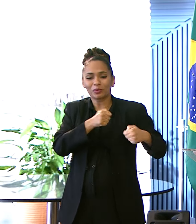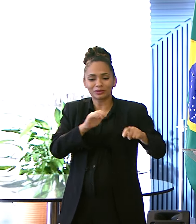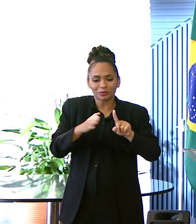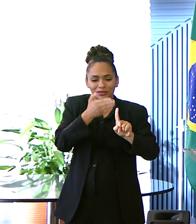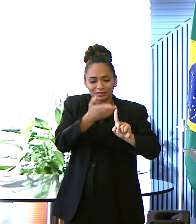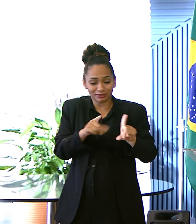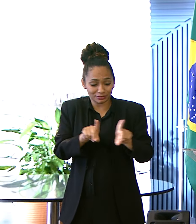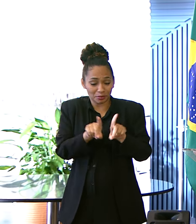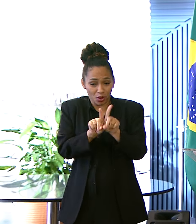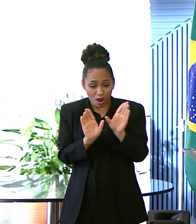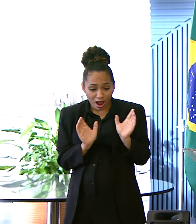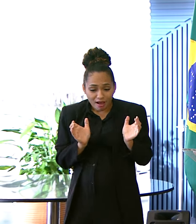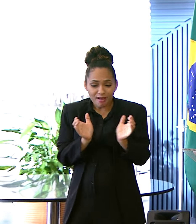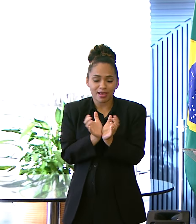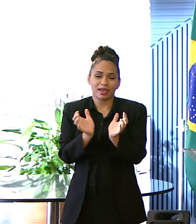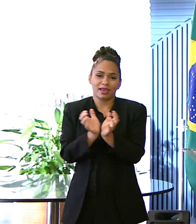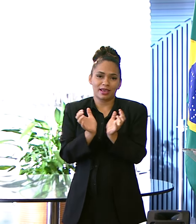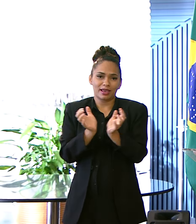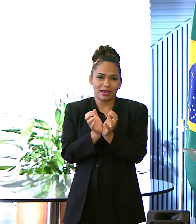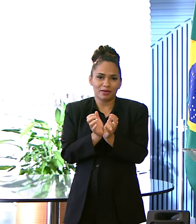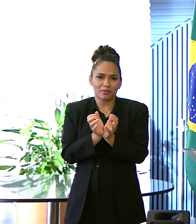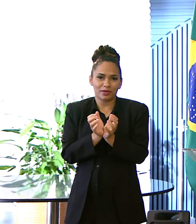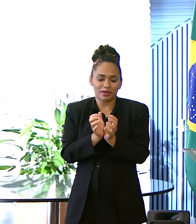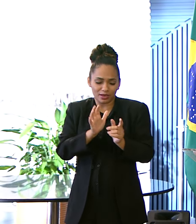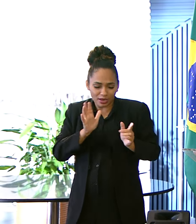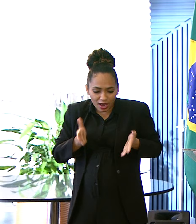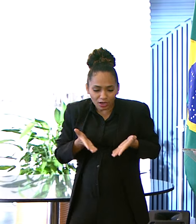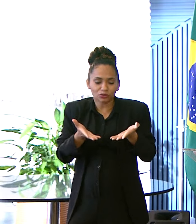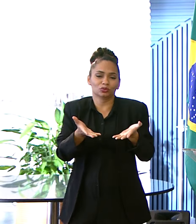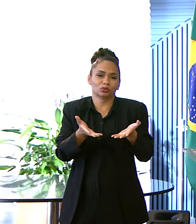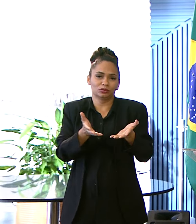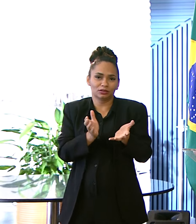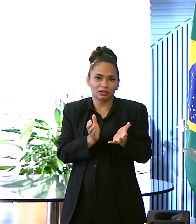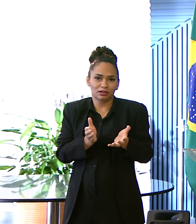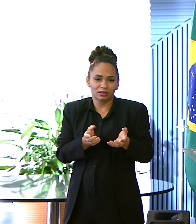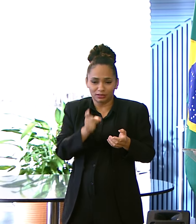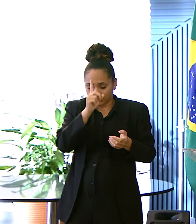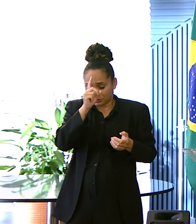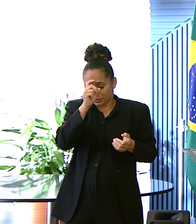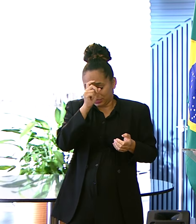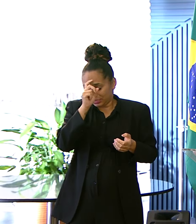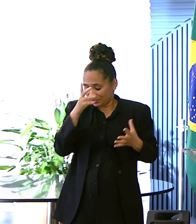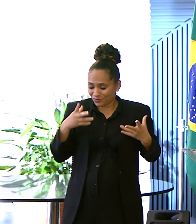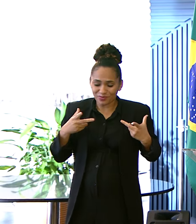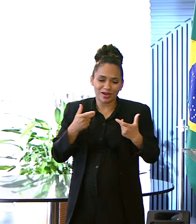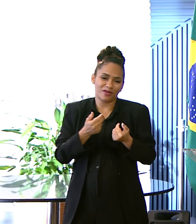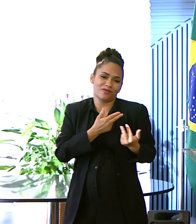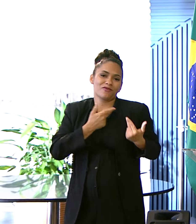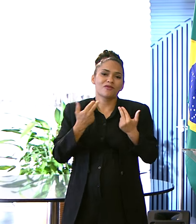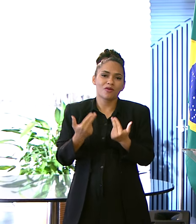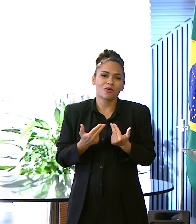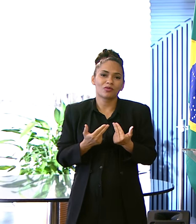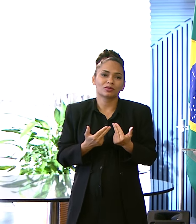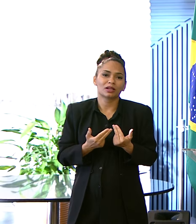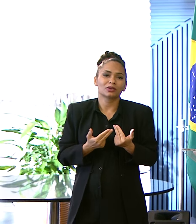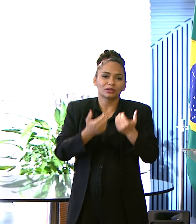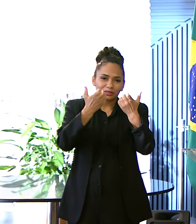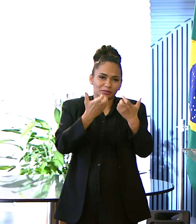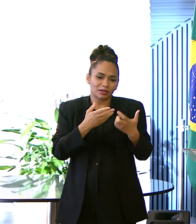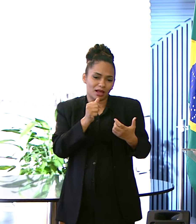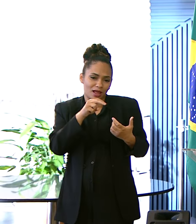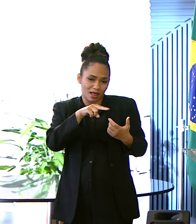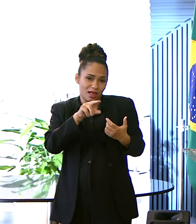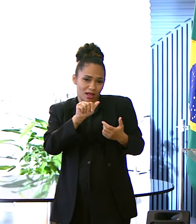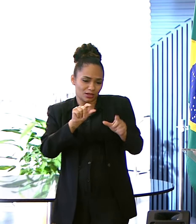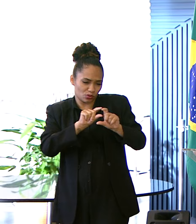maternidade Seja maravilhosa Como é Eu quero resumir A Ana Numa frase Que ela me